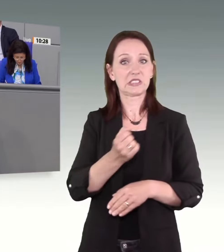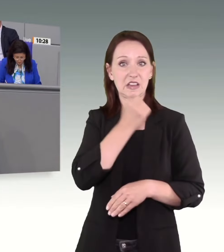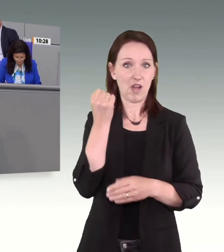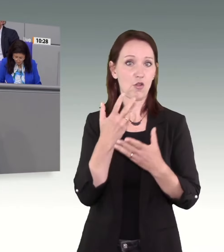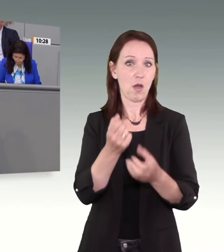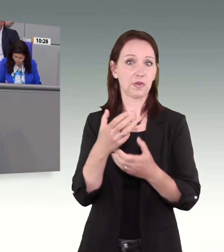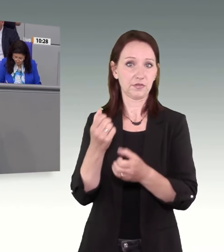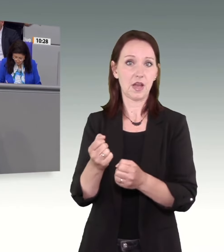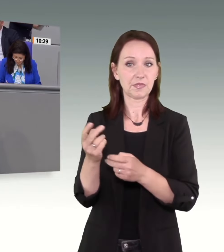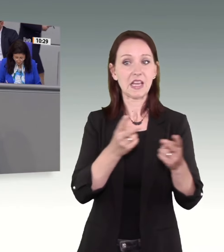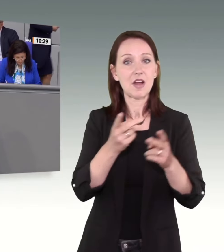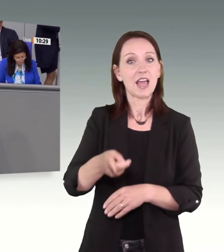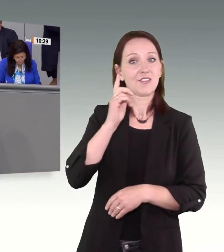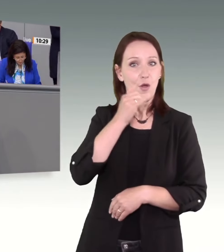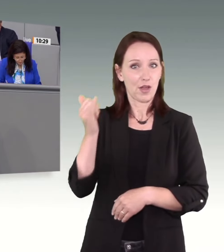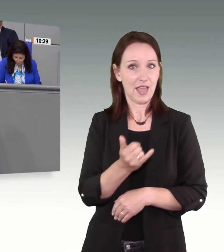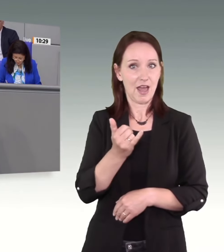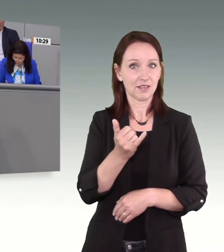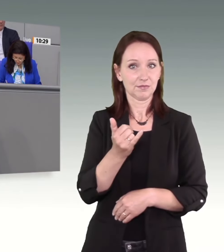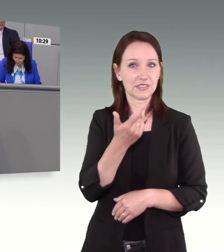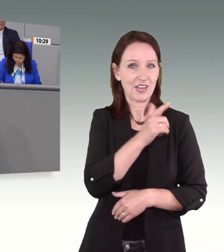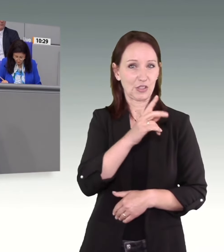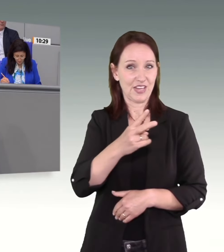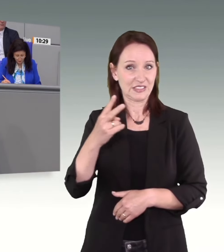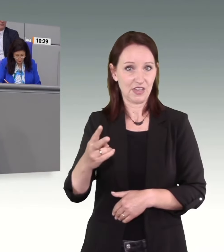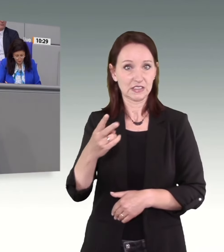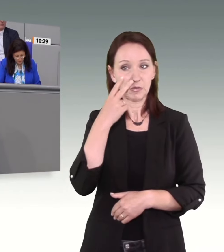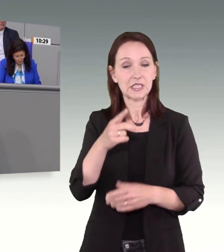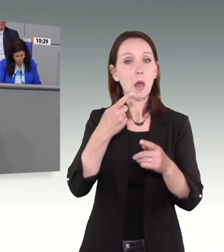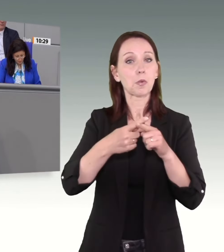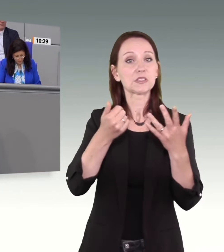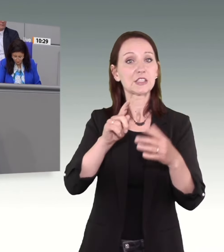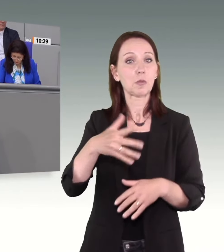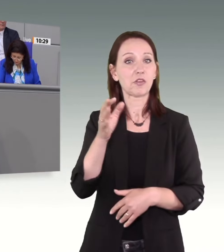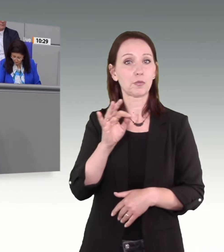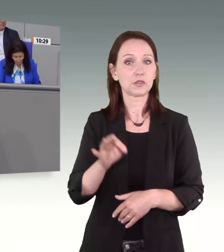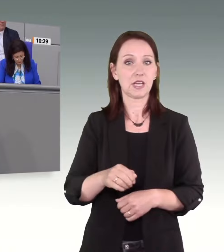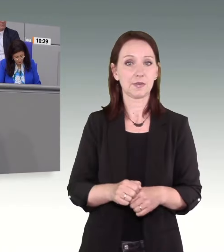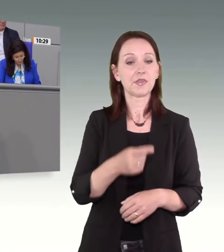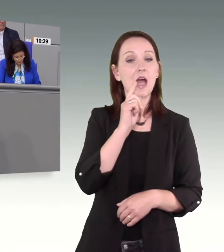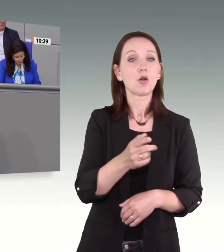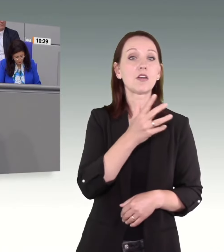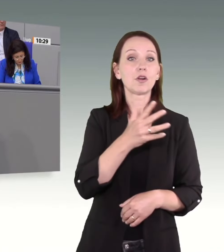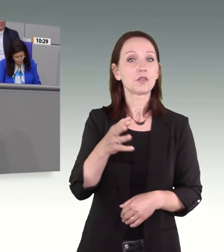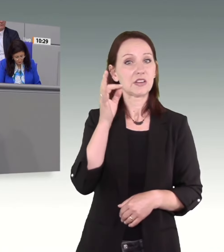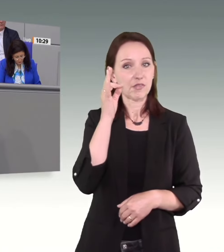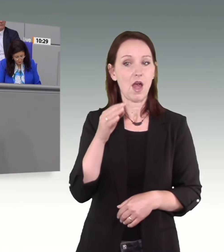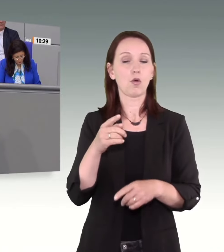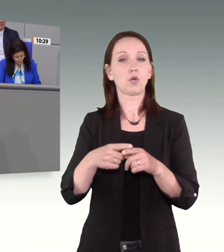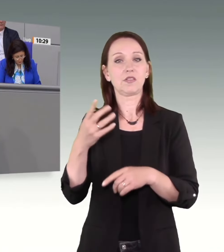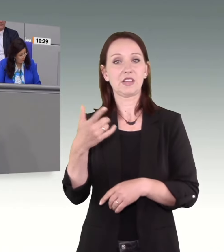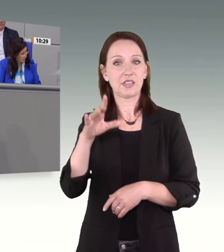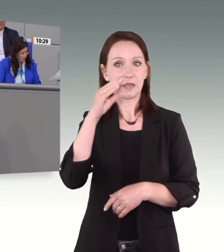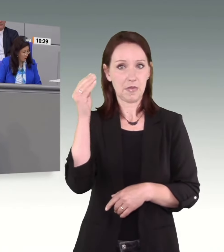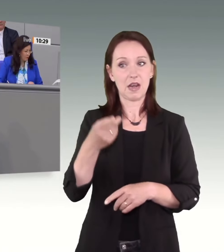Männer sind im letzten Jahr durch ihre Partner oder Ex-Partner getötet worden. Im Durchschnitt gibt es jeden Tag in Deutschland